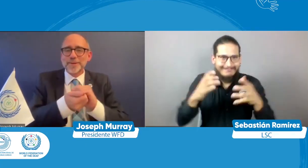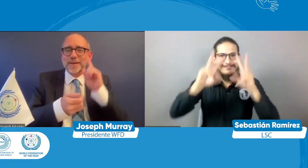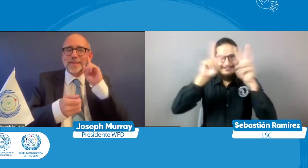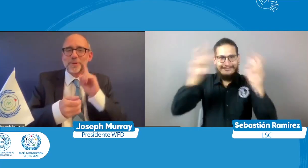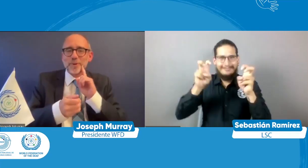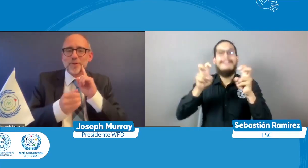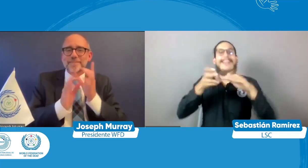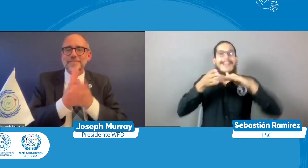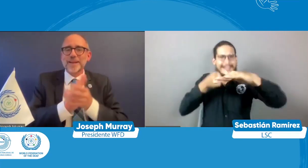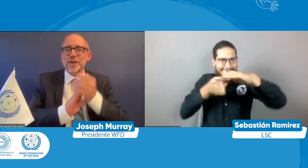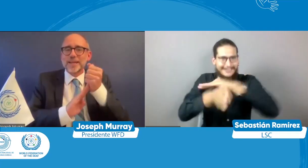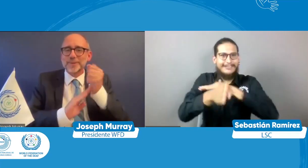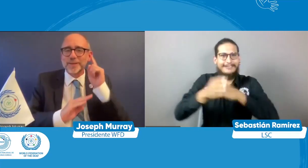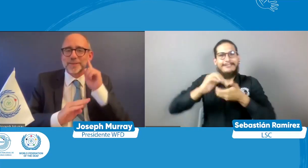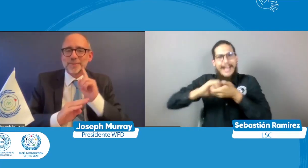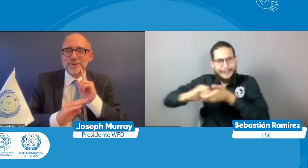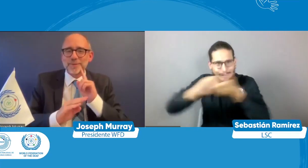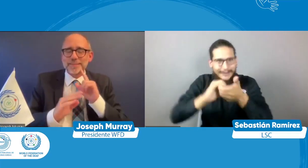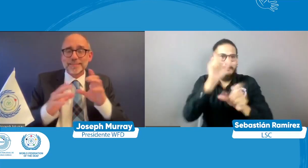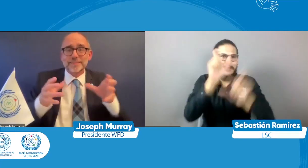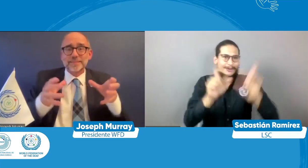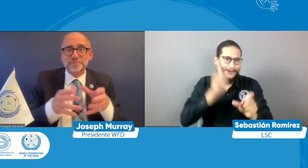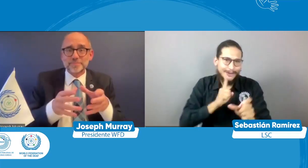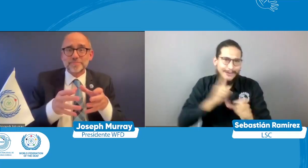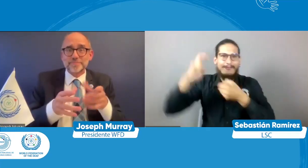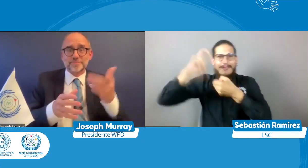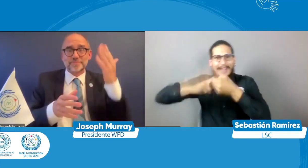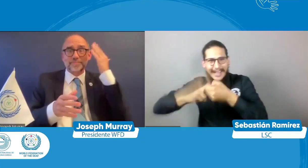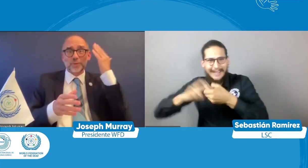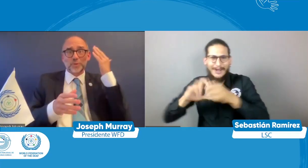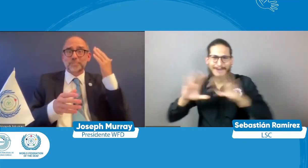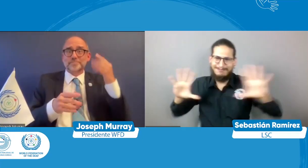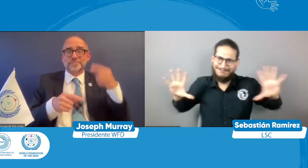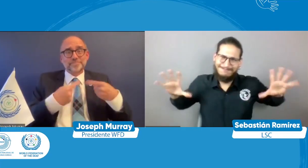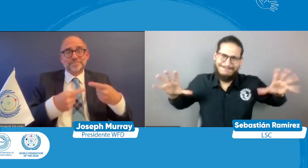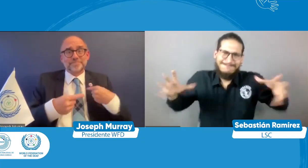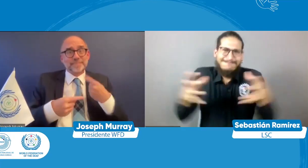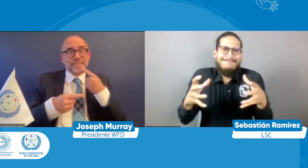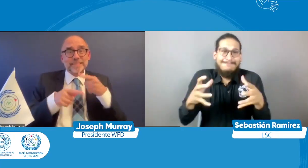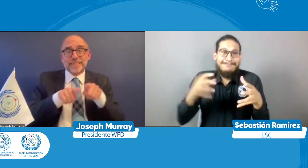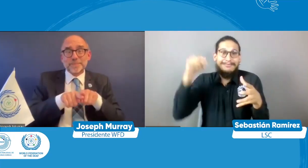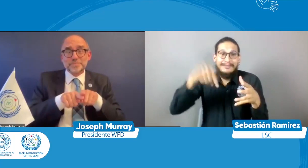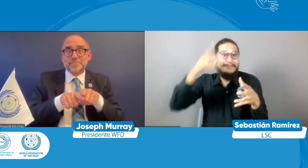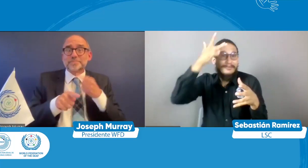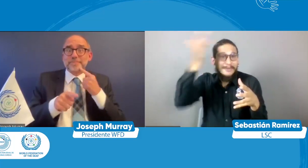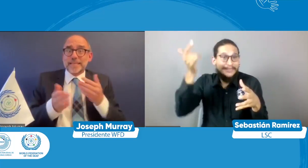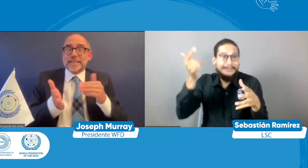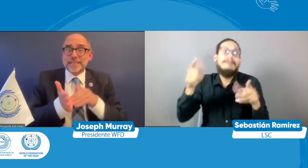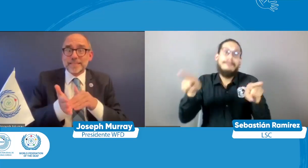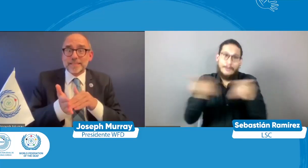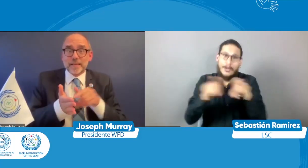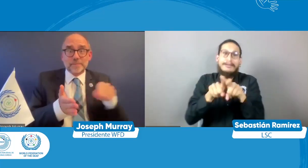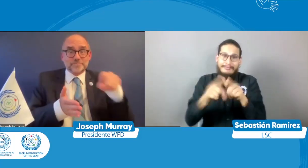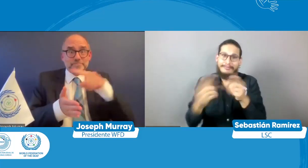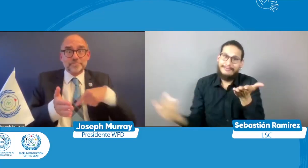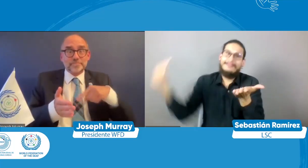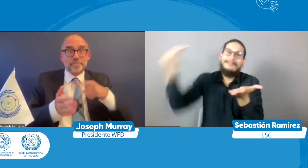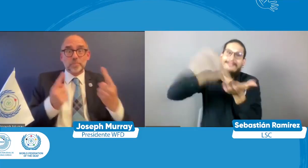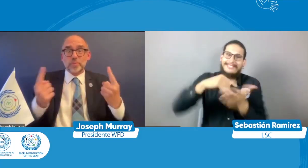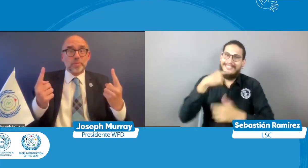individualmente colectivamente por toda la comunidad desde las asociaciones las federaciones y que como lo